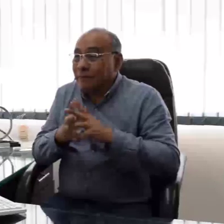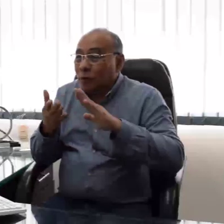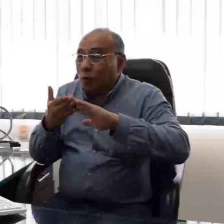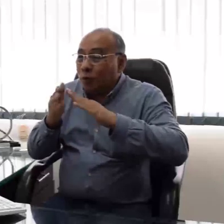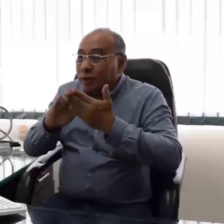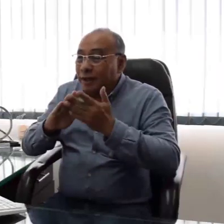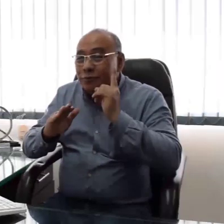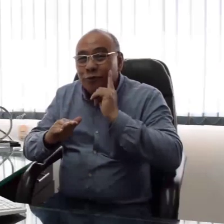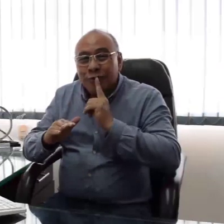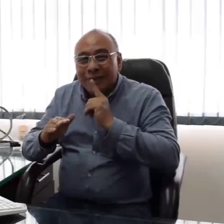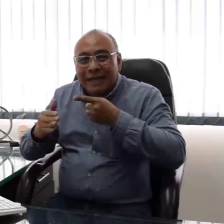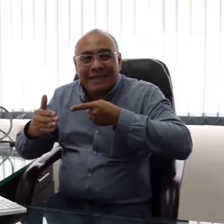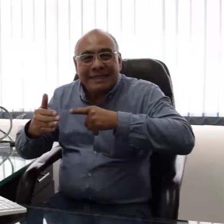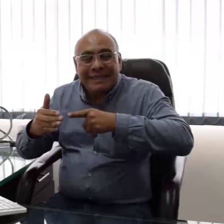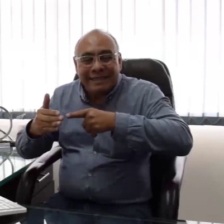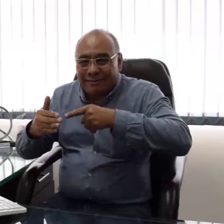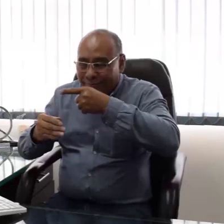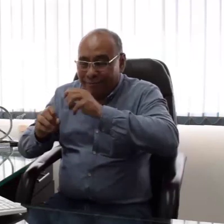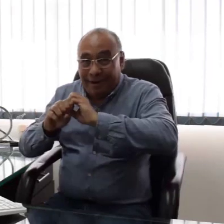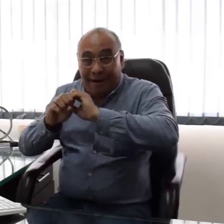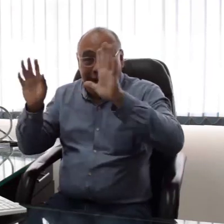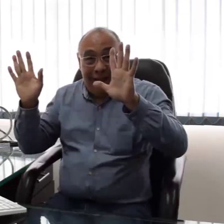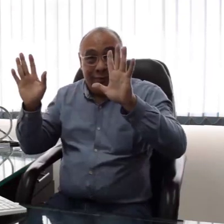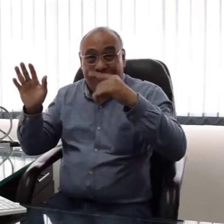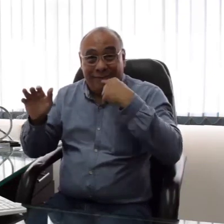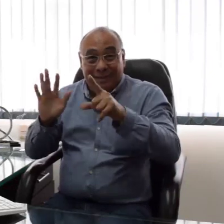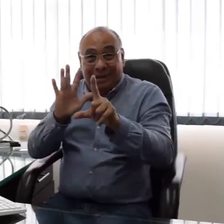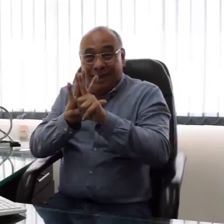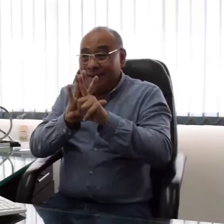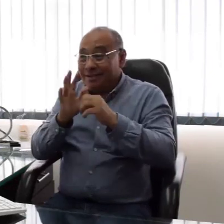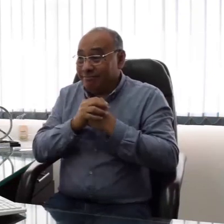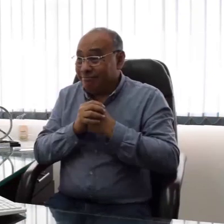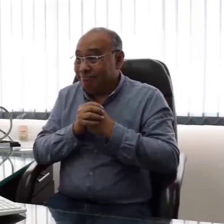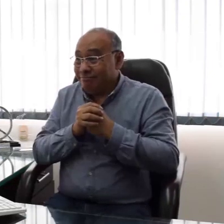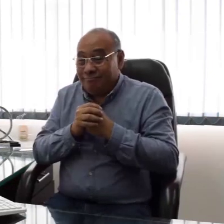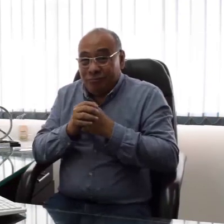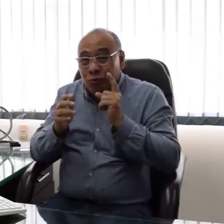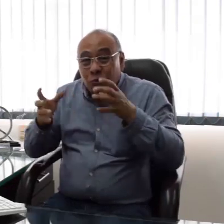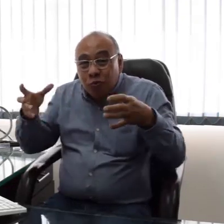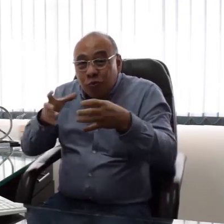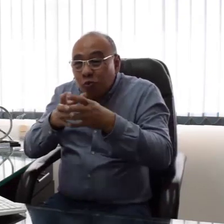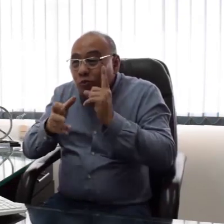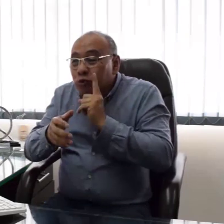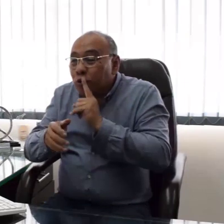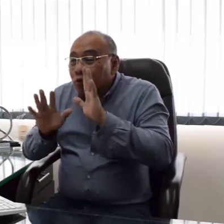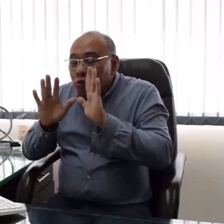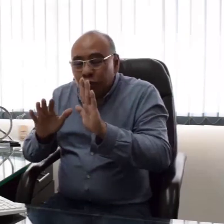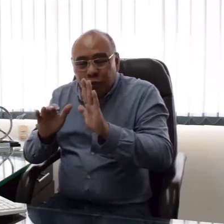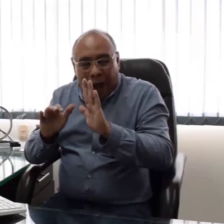¿Qué es la comunidad sorda? Este numeral es bastante claro. Es un grupo social que comparte valores